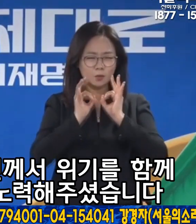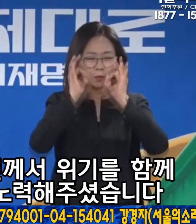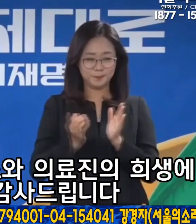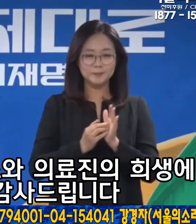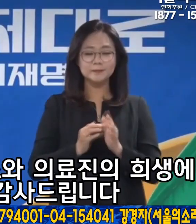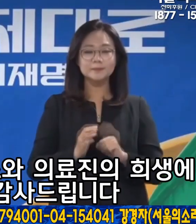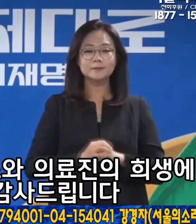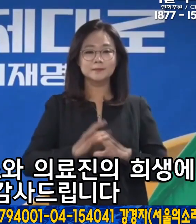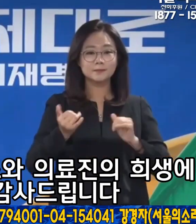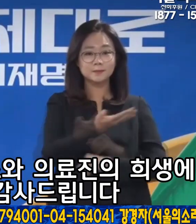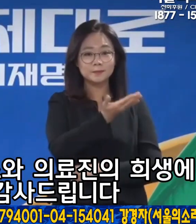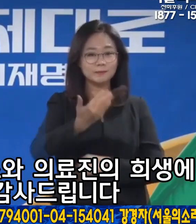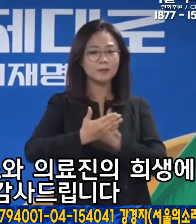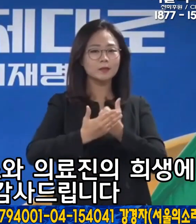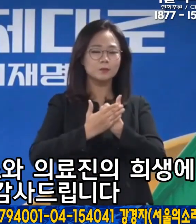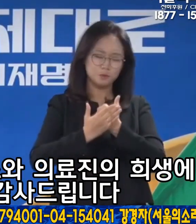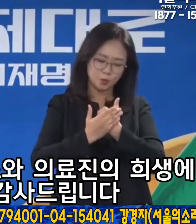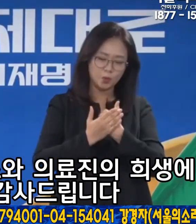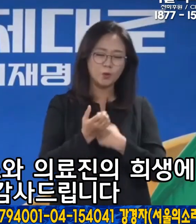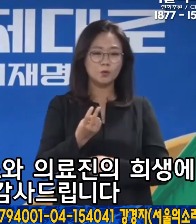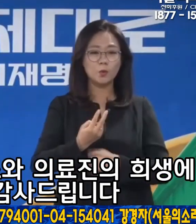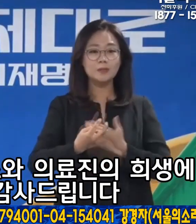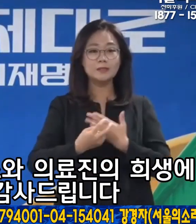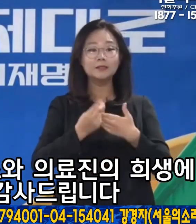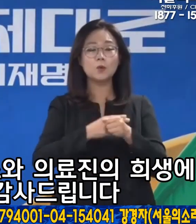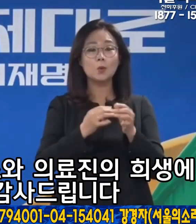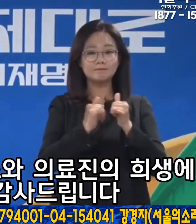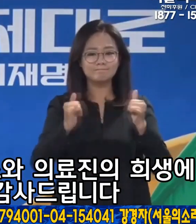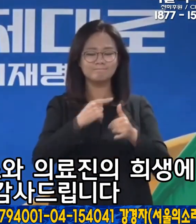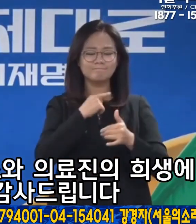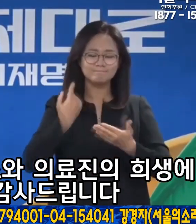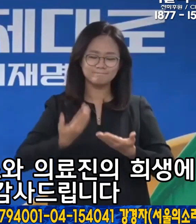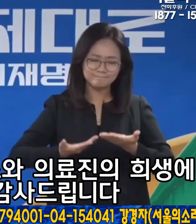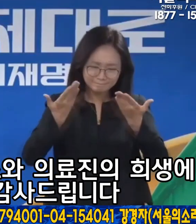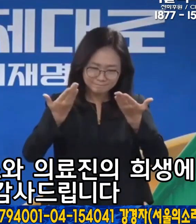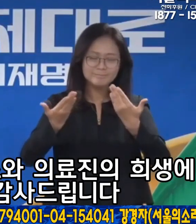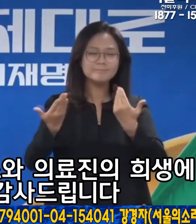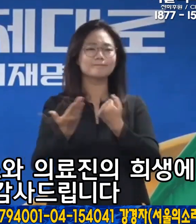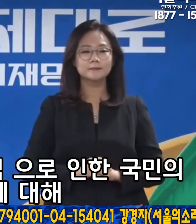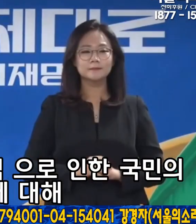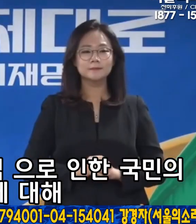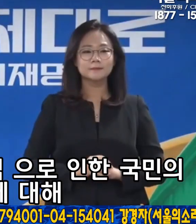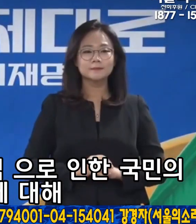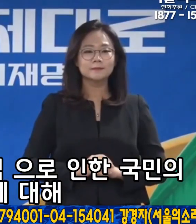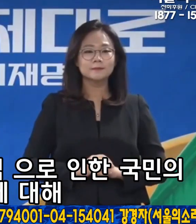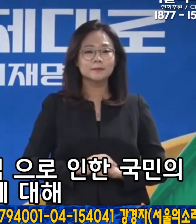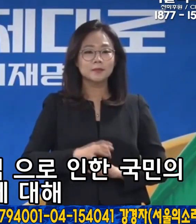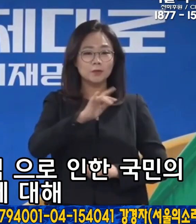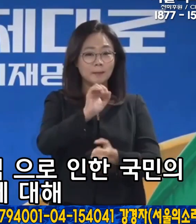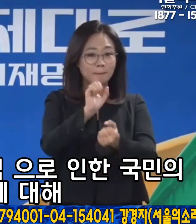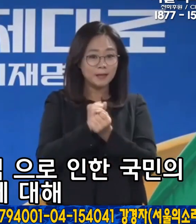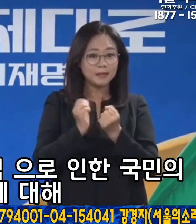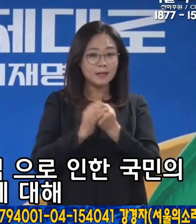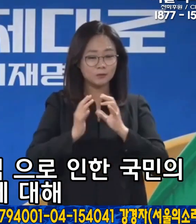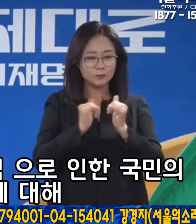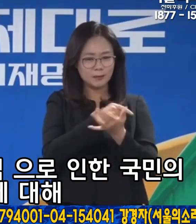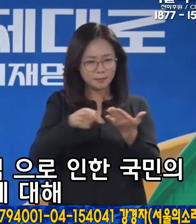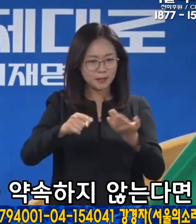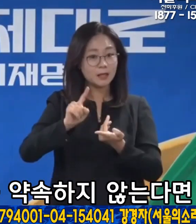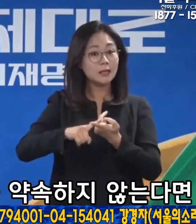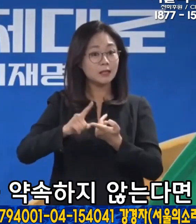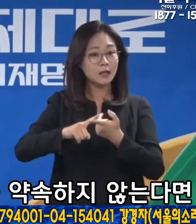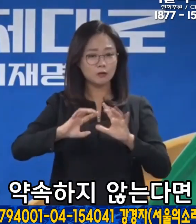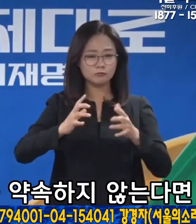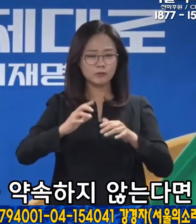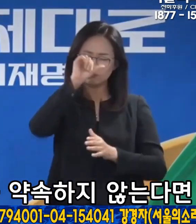주셨습니다. 국민 여러분의 협조와 의료진의 희생에 다시 한번 감사드립니다. 그러나 코로나 방역으로 인한 국민의 피해에